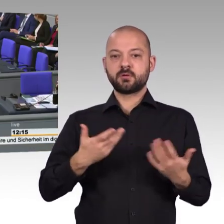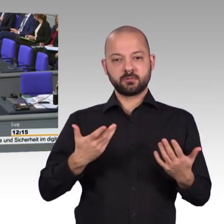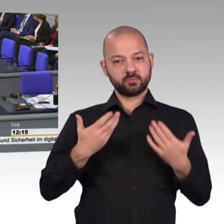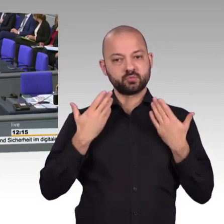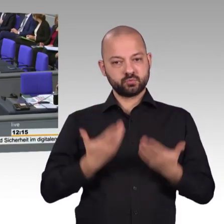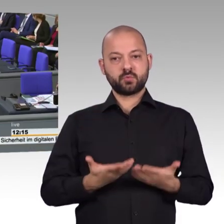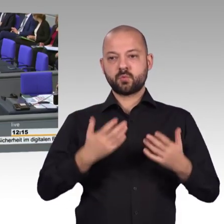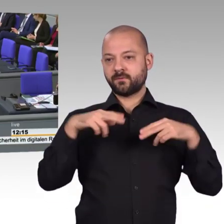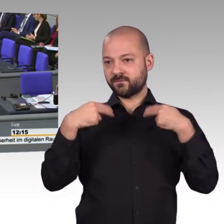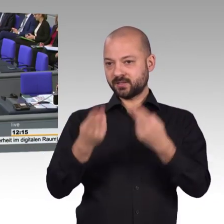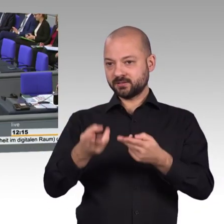Ja, im Moment sind wir regierungslos.